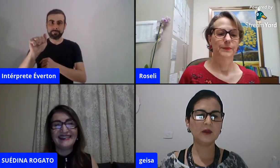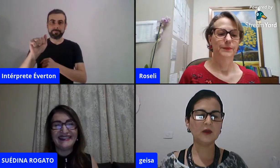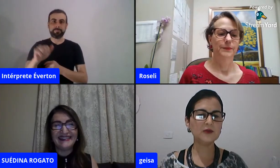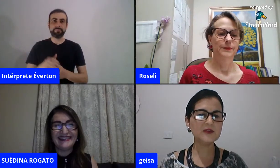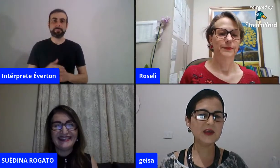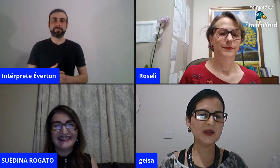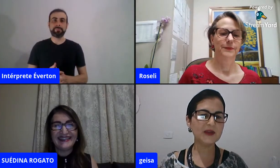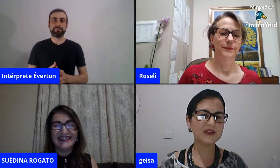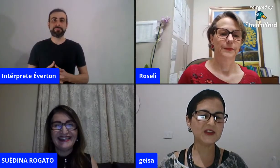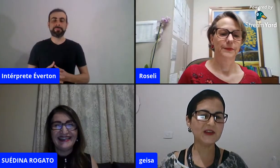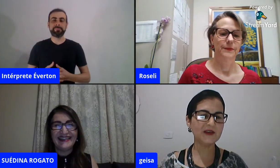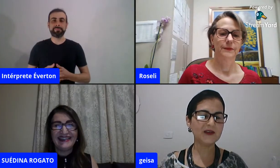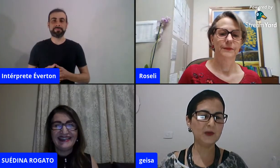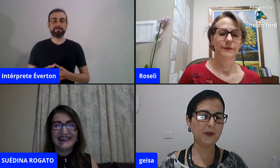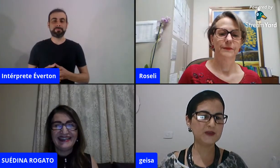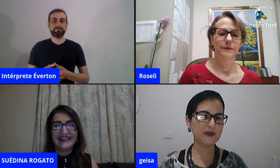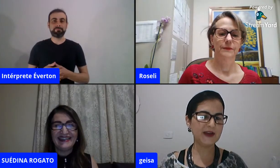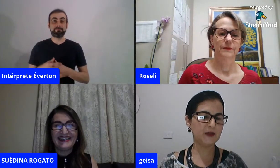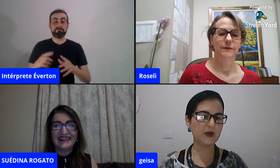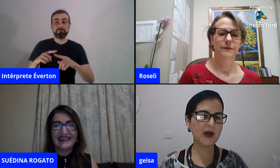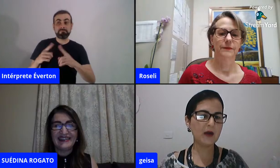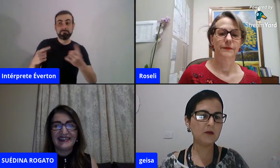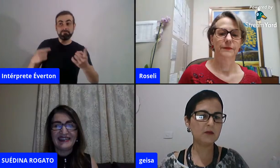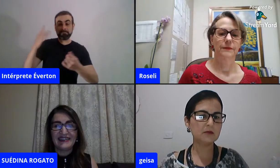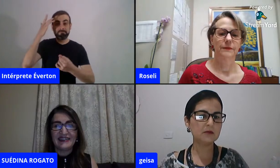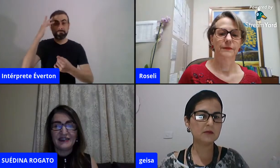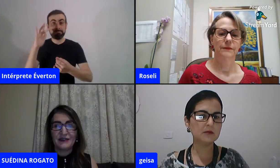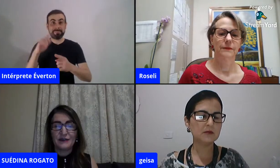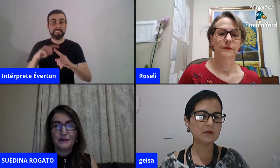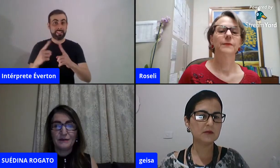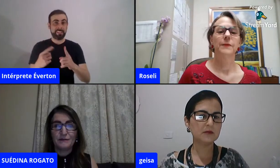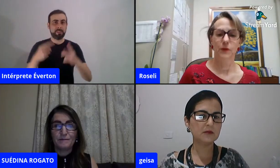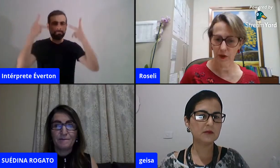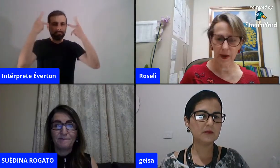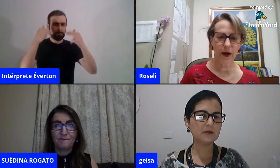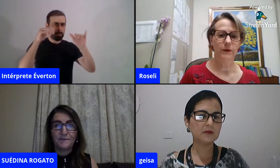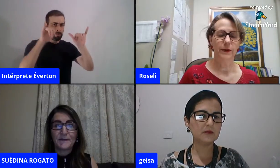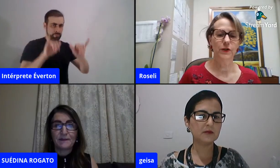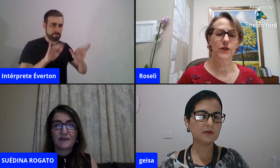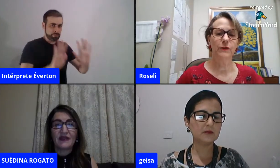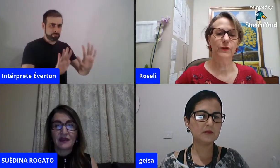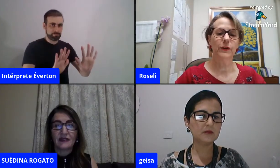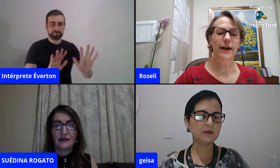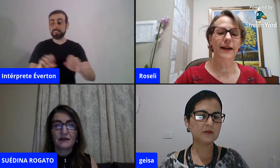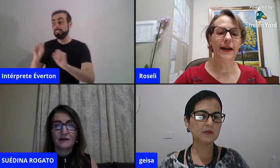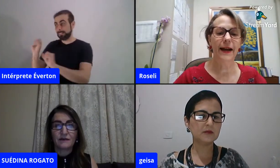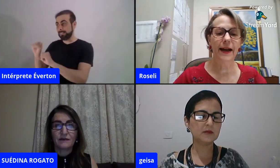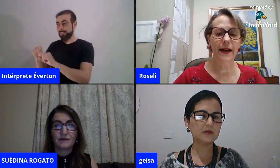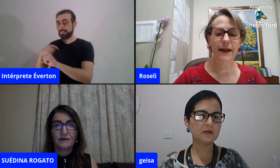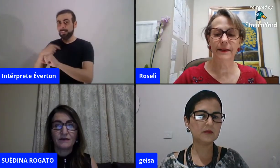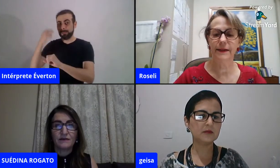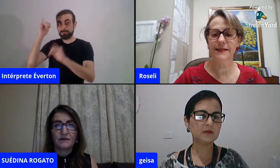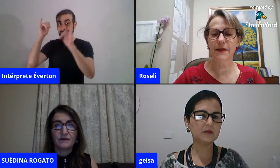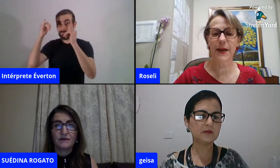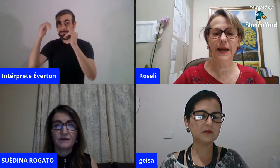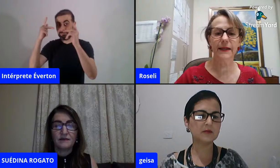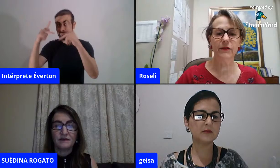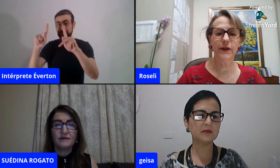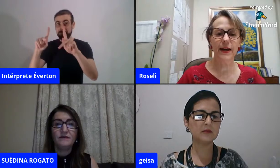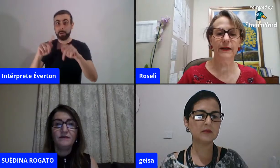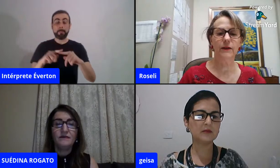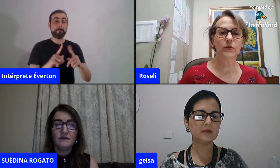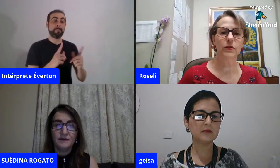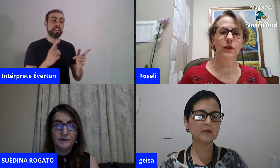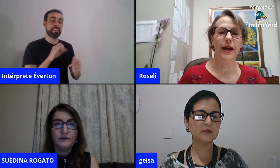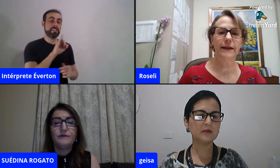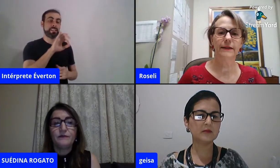Eu não sei mexer. Eu posso ficar aqui normal? Normal. Eu só vou... A Isabela